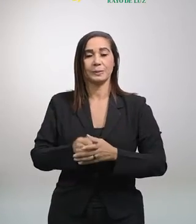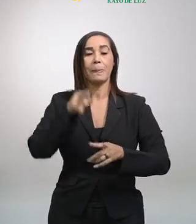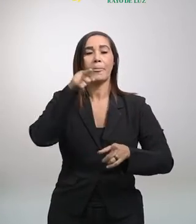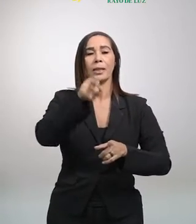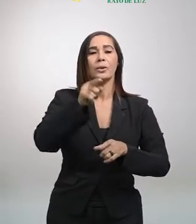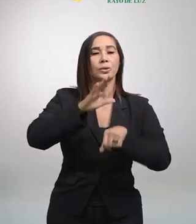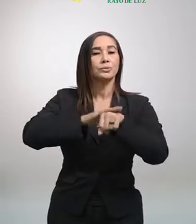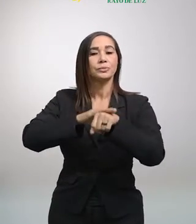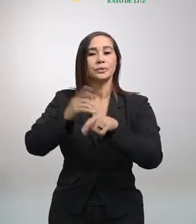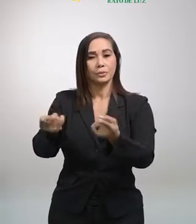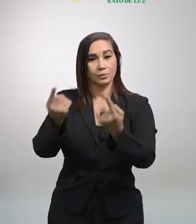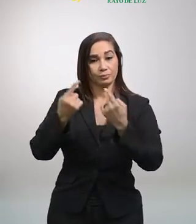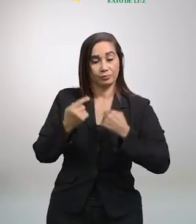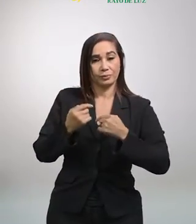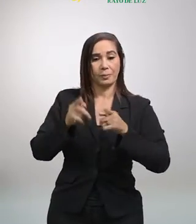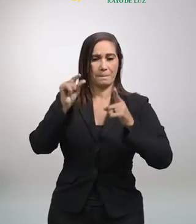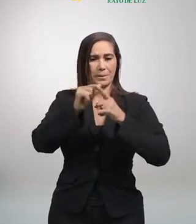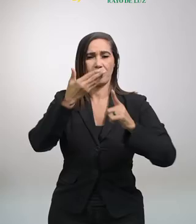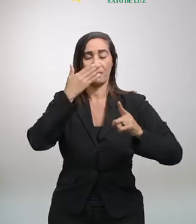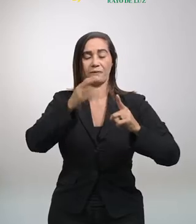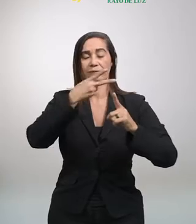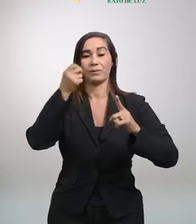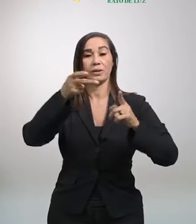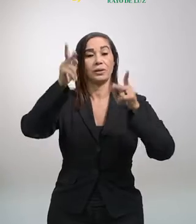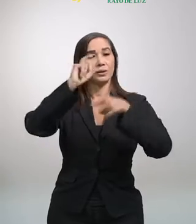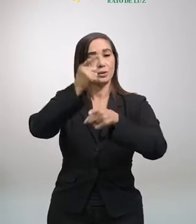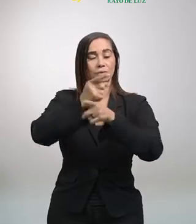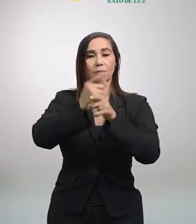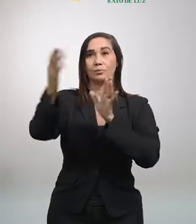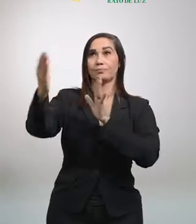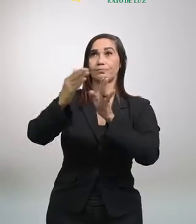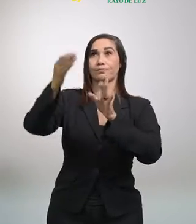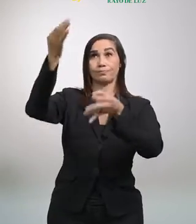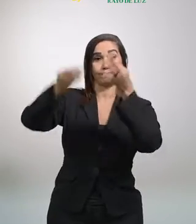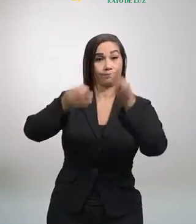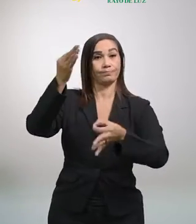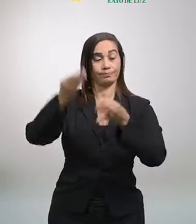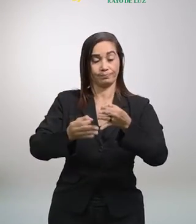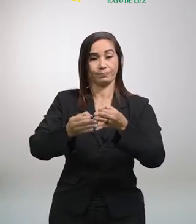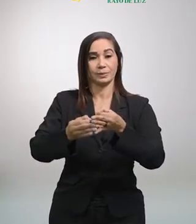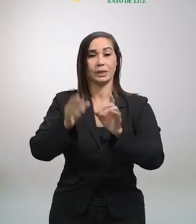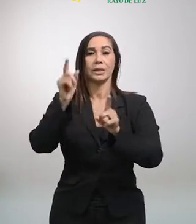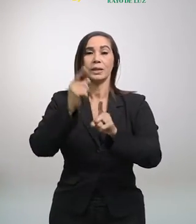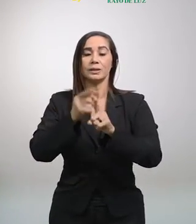Y si uno llama a su hermano imbécil, tendrá que comparecer ante el Sanedrín. Y si lo llama